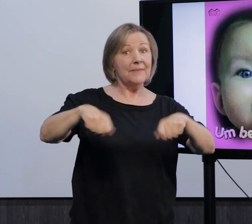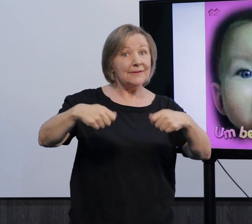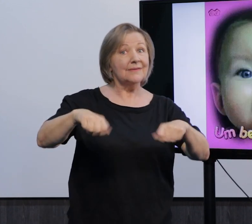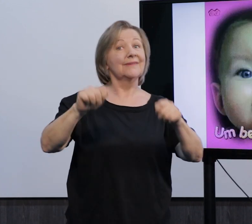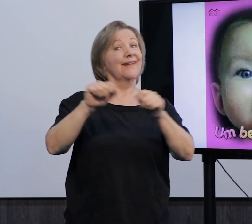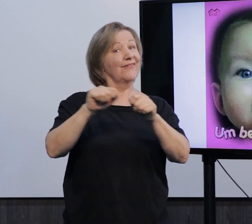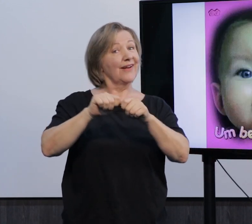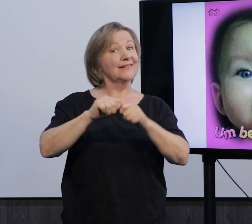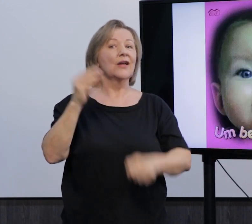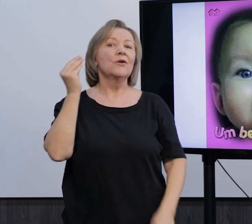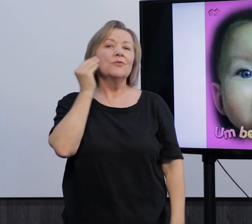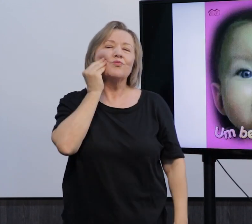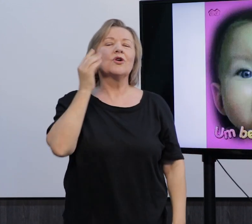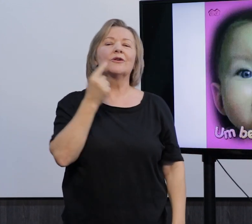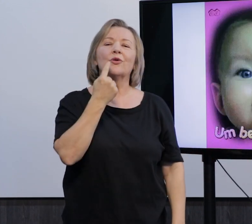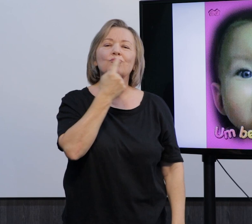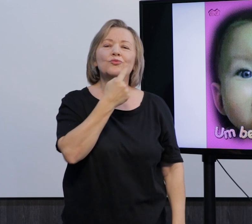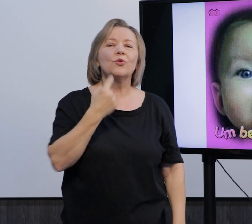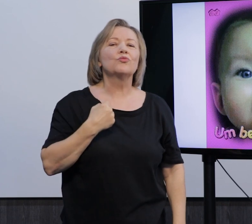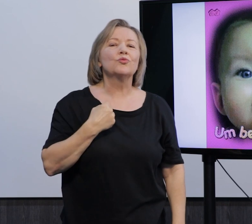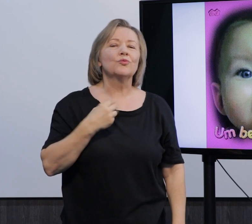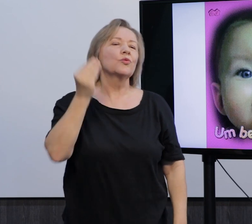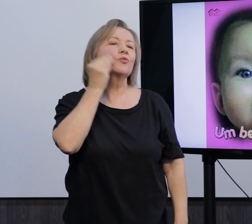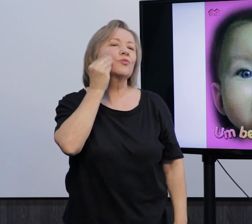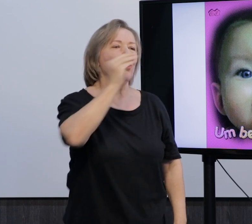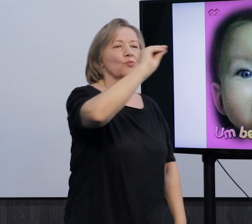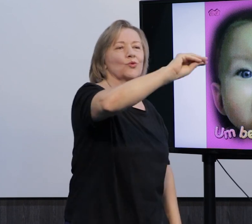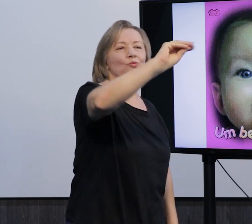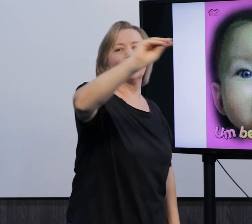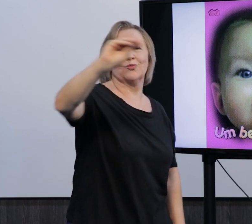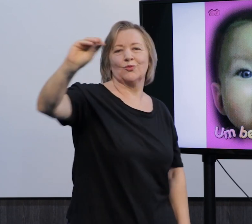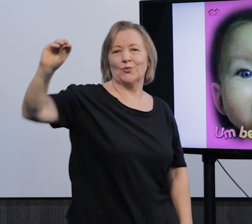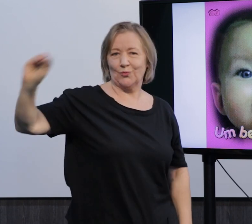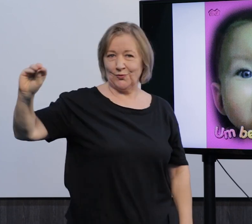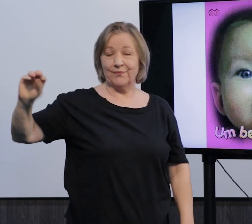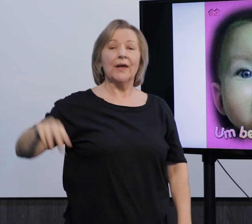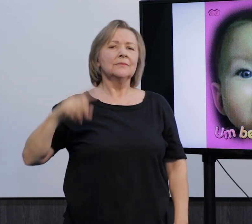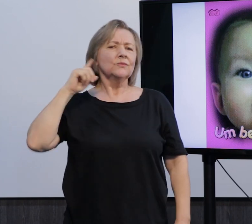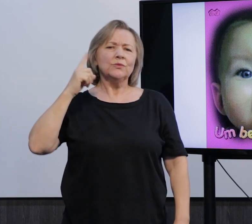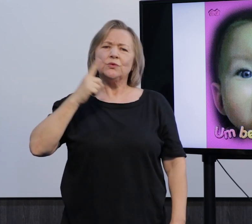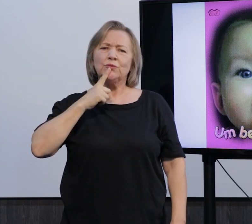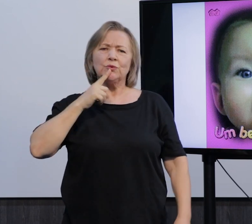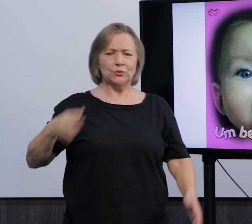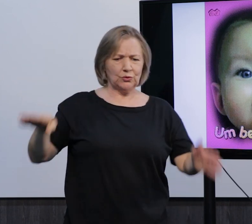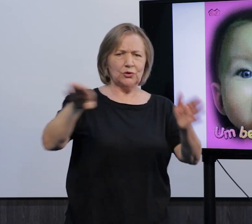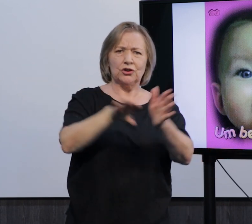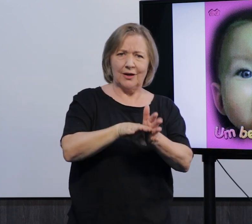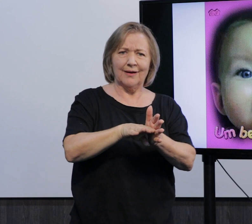Então, preciso fazer... É um beijo gostoso. Preciso fazer essa expressão aqui, ó. O